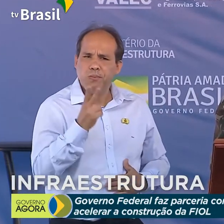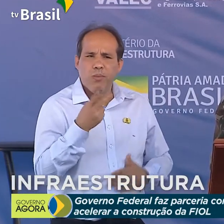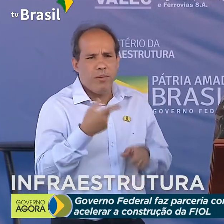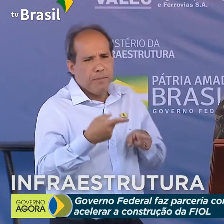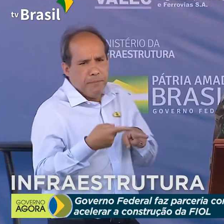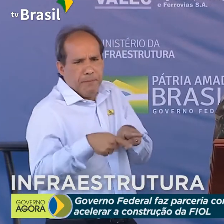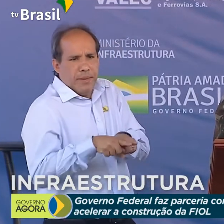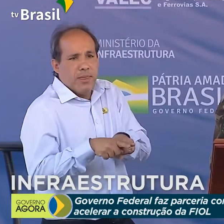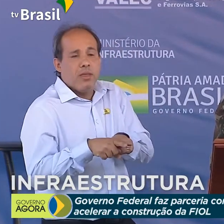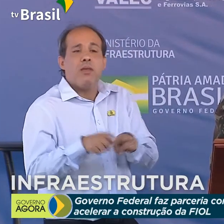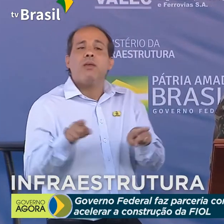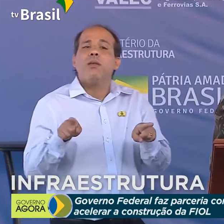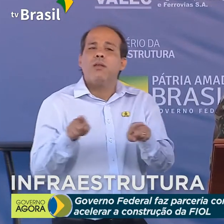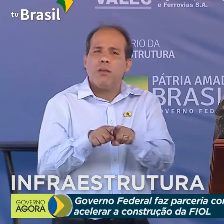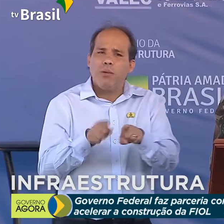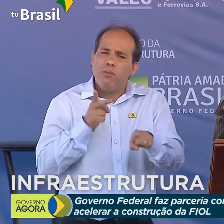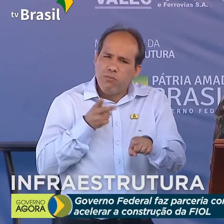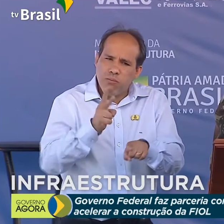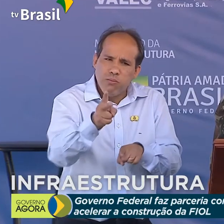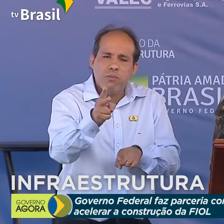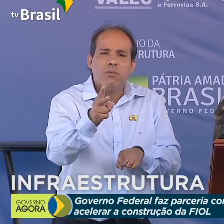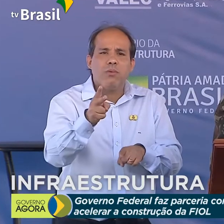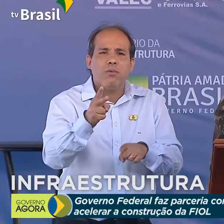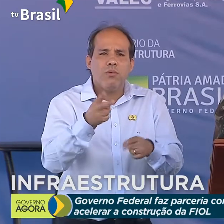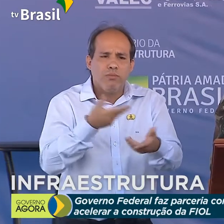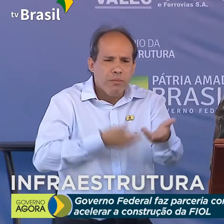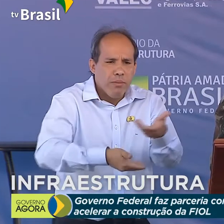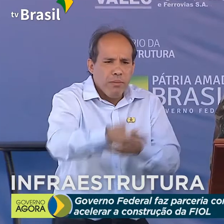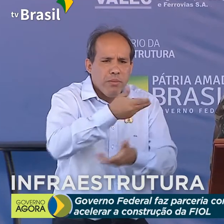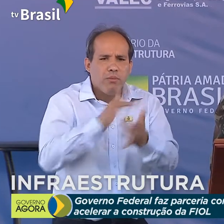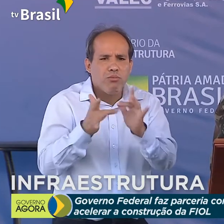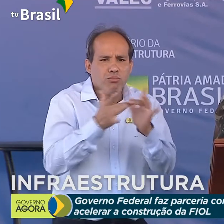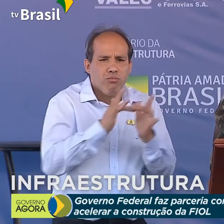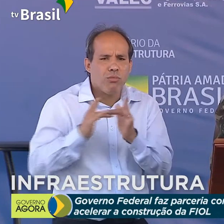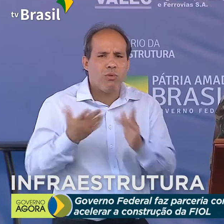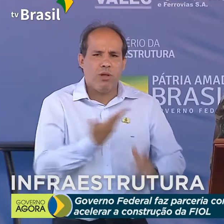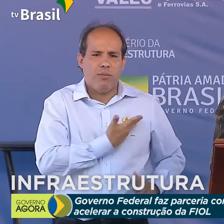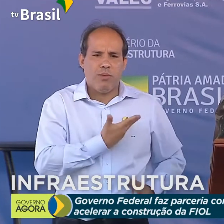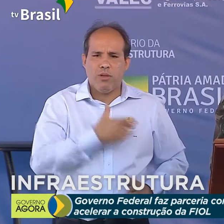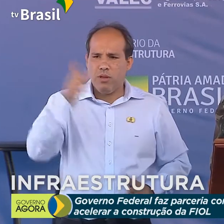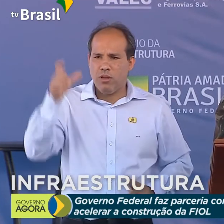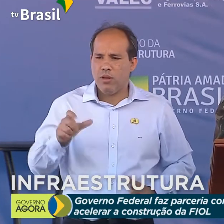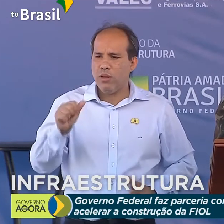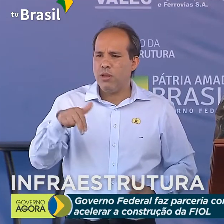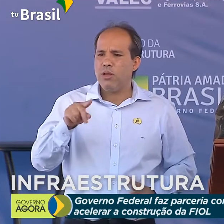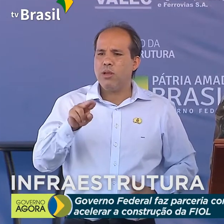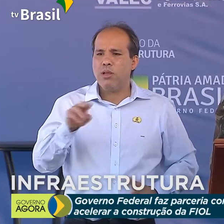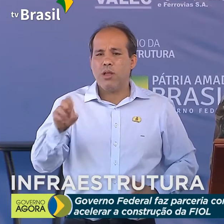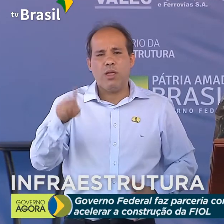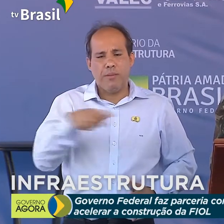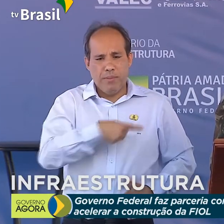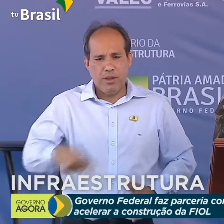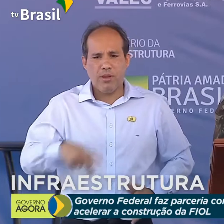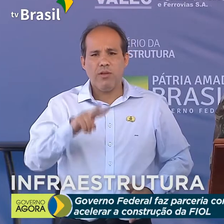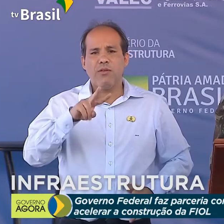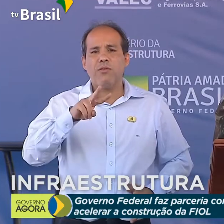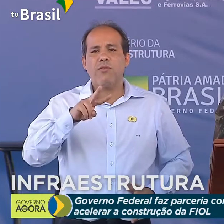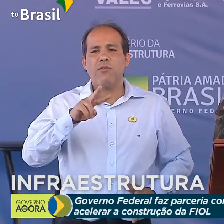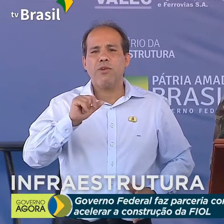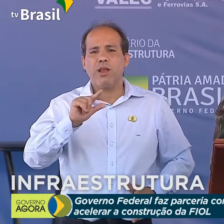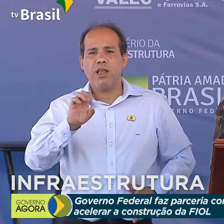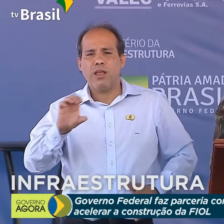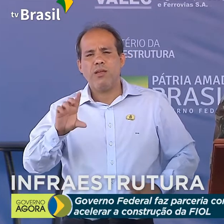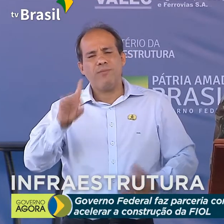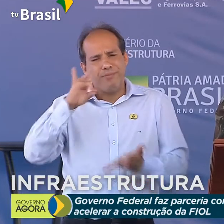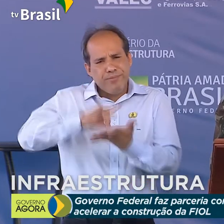parcerias e pelo contínuo estreitamento de laços de amizade. Ao senhor André Kuhn, presidente da Valec, nossos